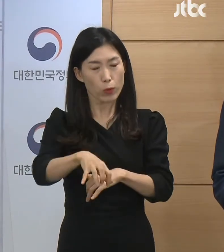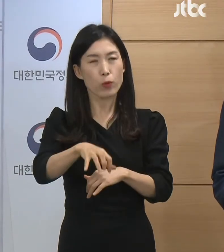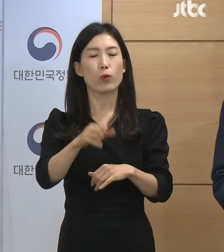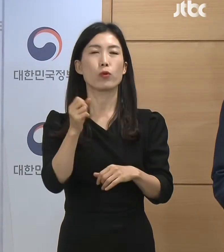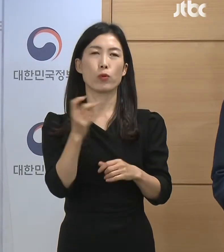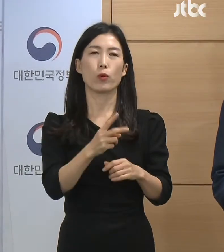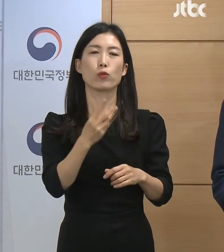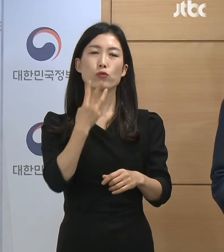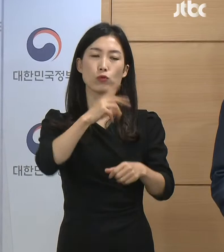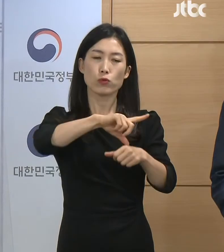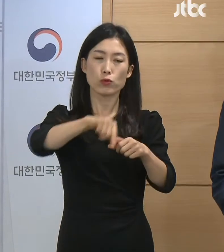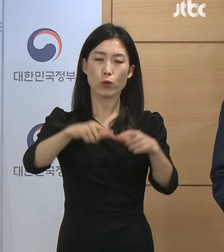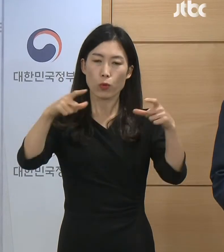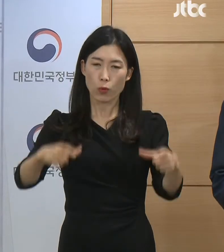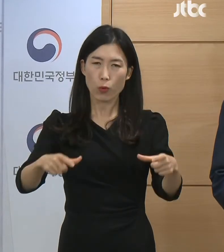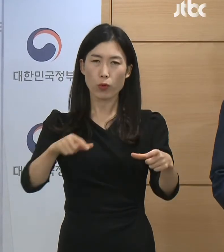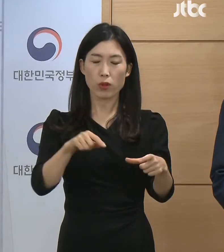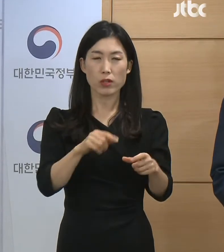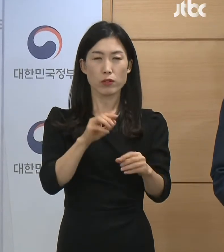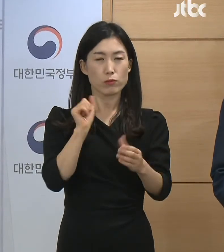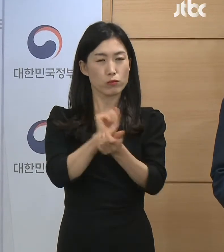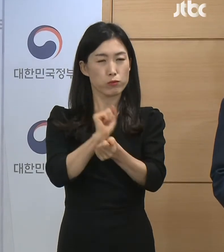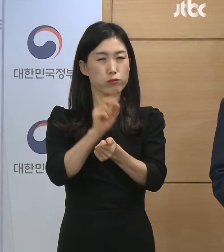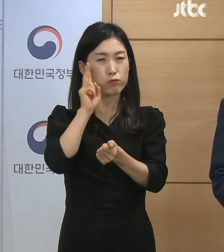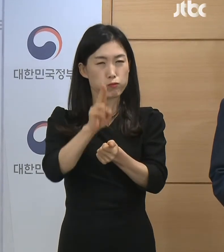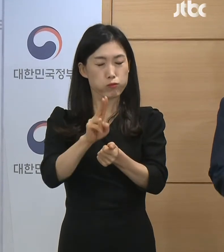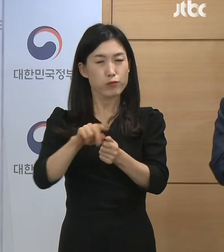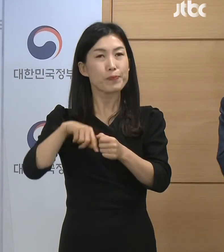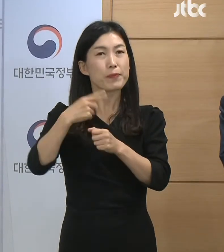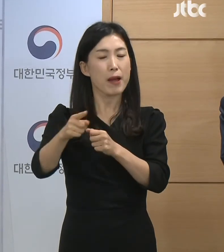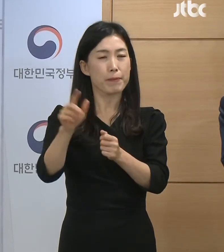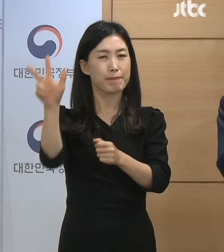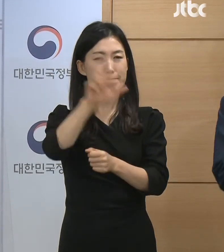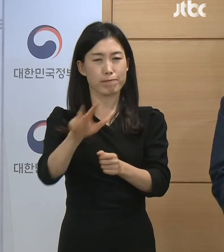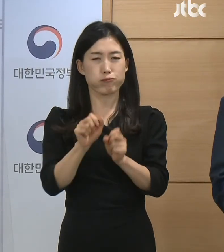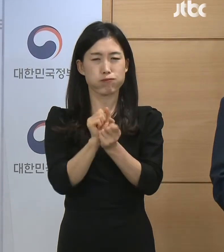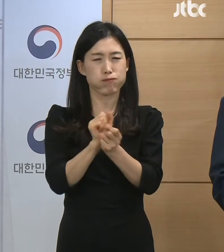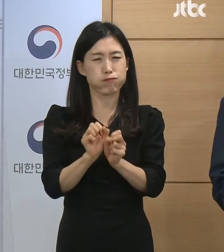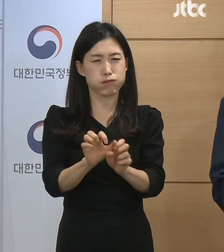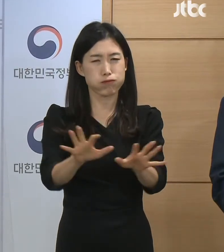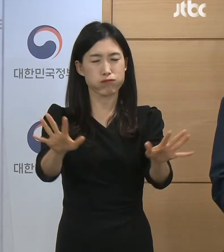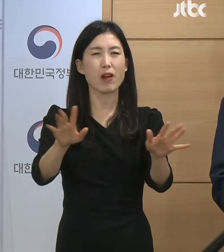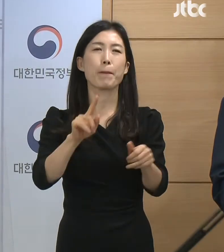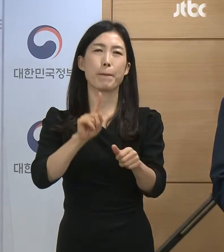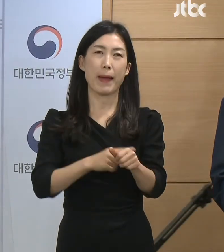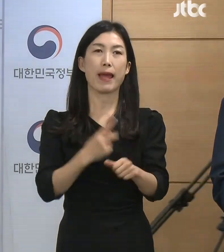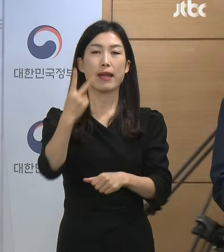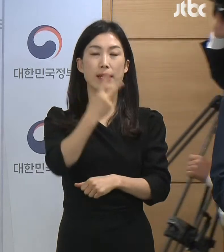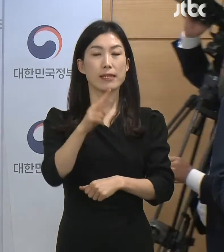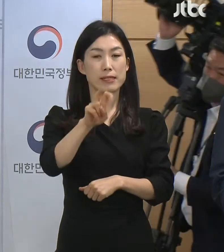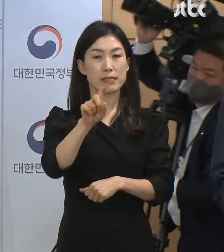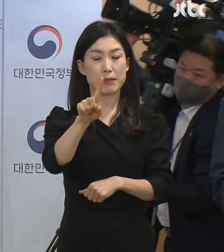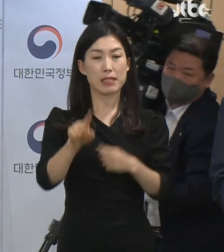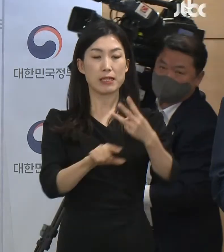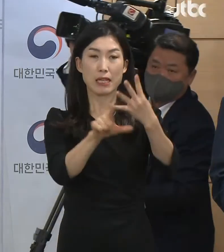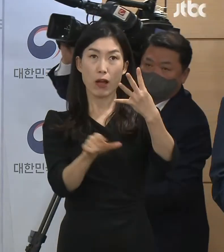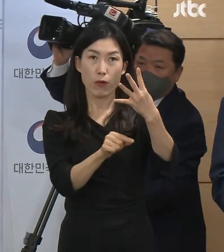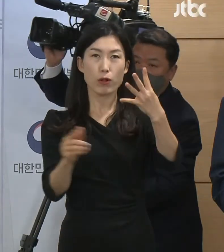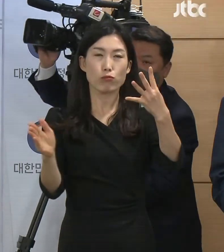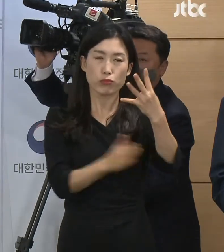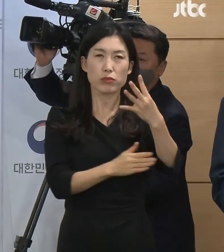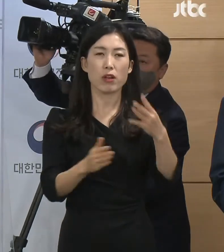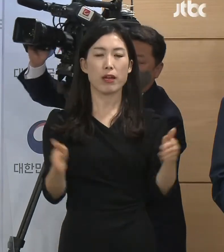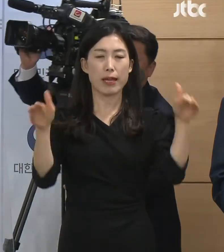중심에서 전국적 대규모 유행으로 확산됨에 따라 2021년 4월에는 실내